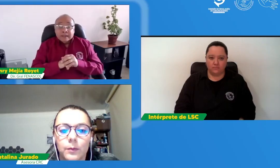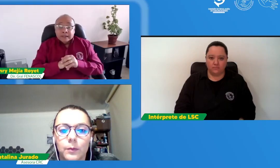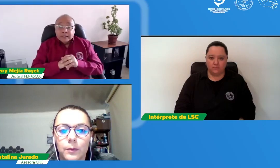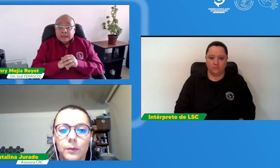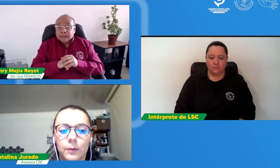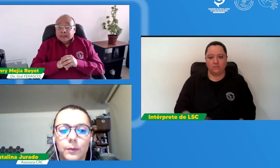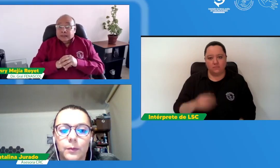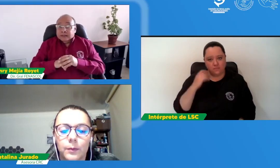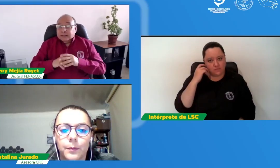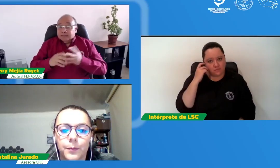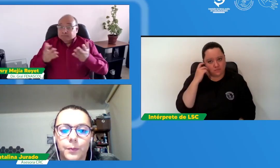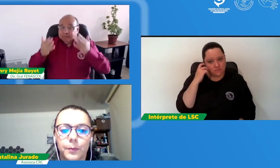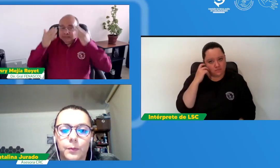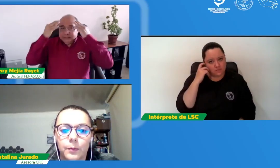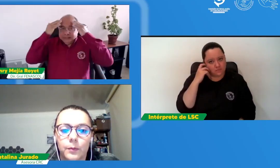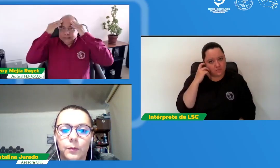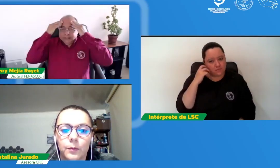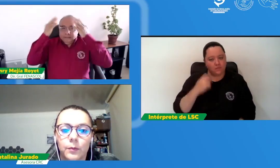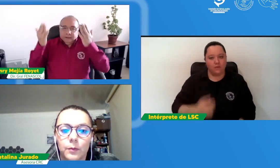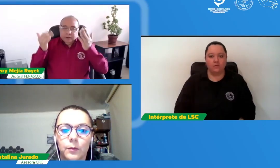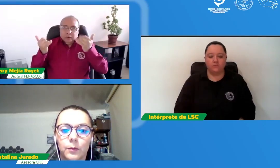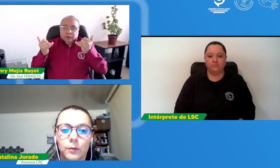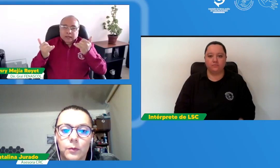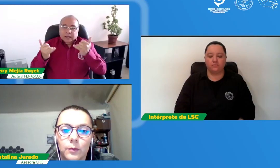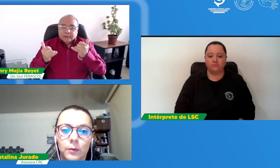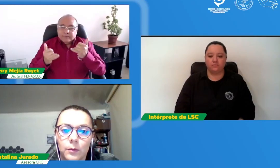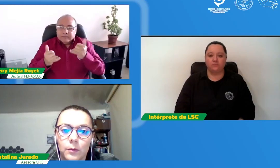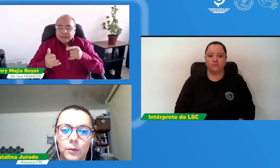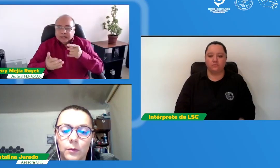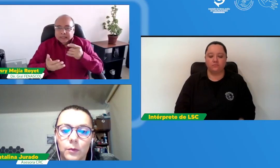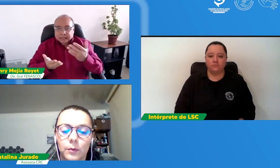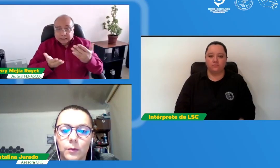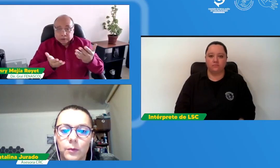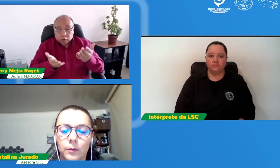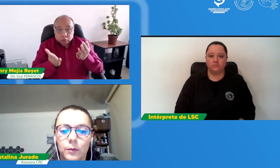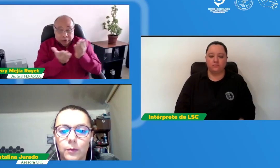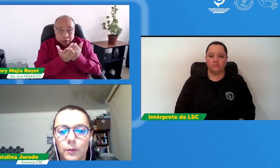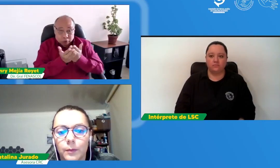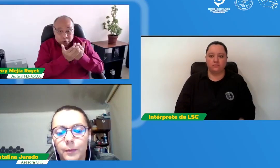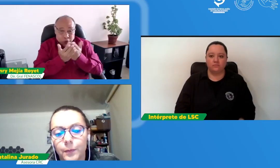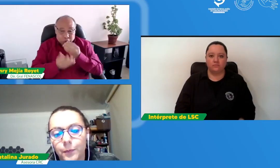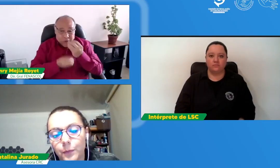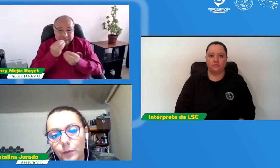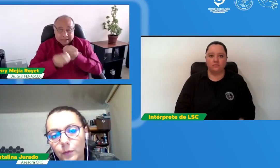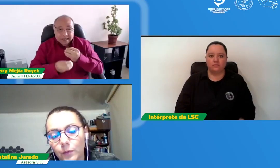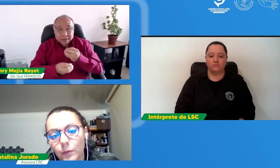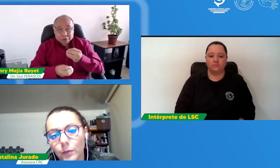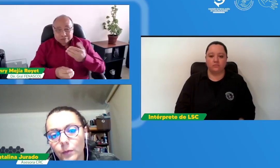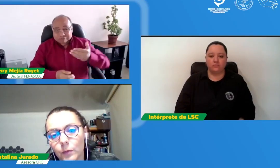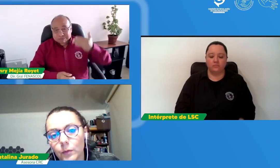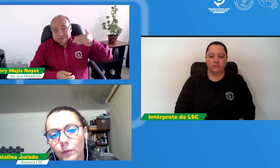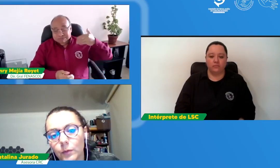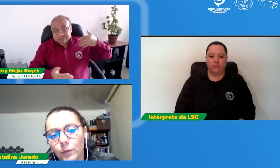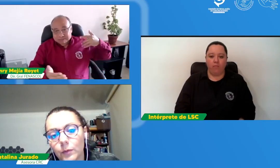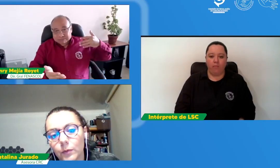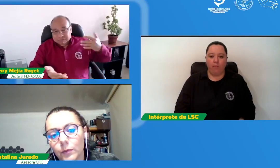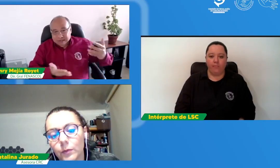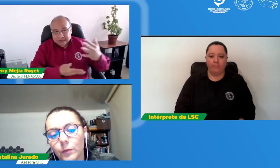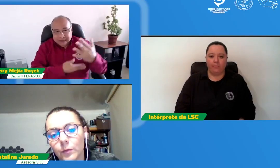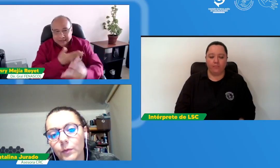Fundamental eso que ahora que nos cuentas, de verdad, quiero saber ahora estos estudios que se realizaron,